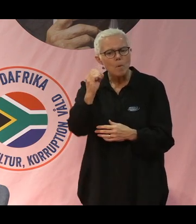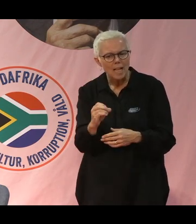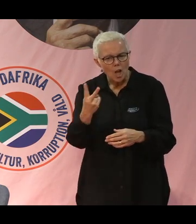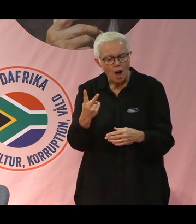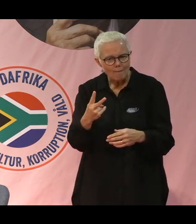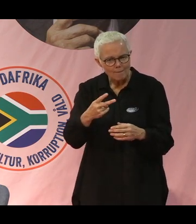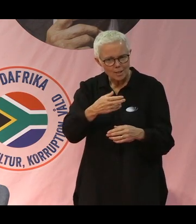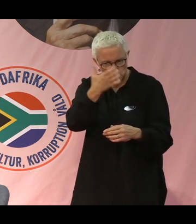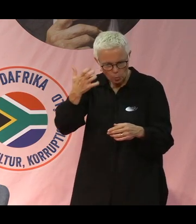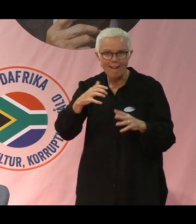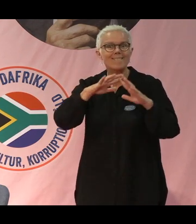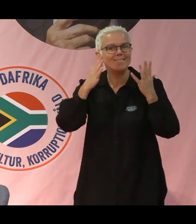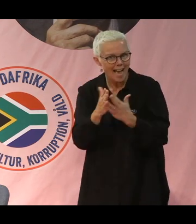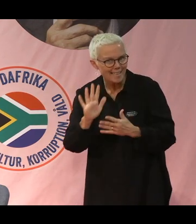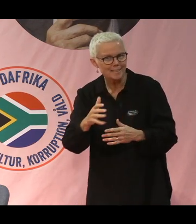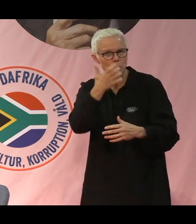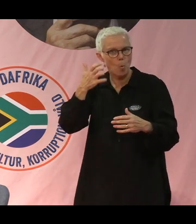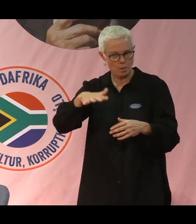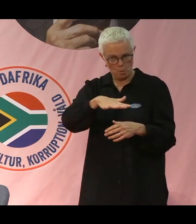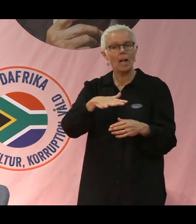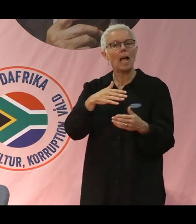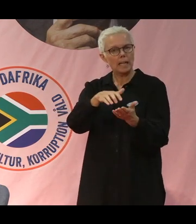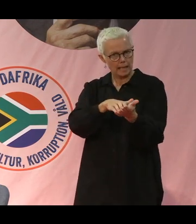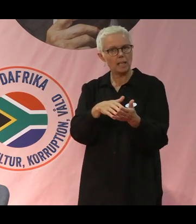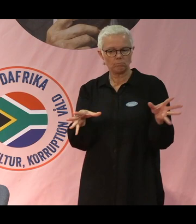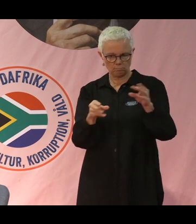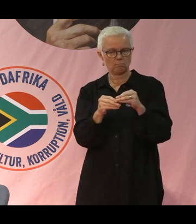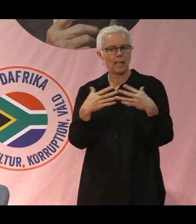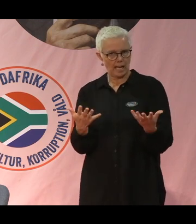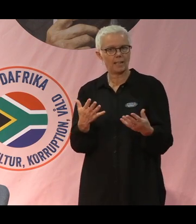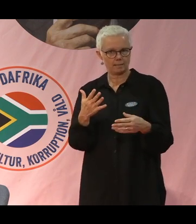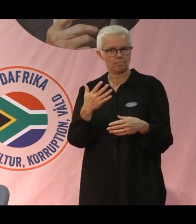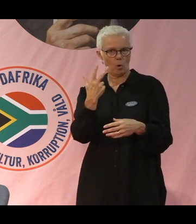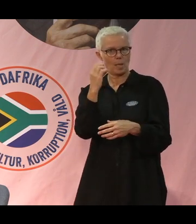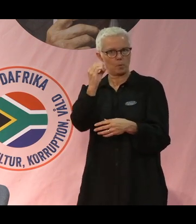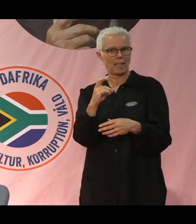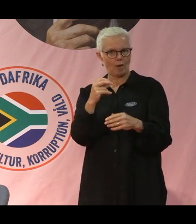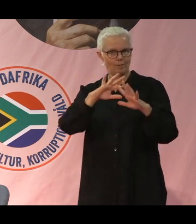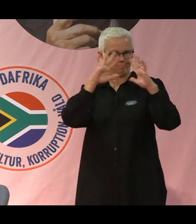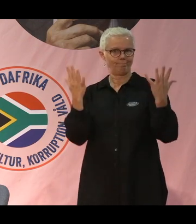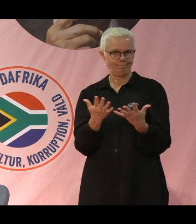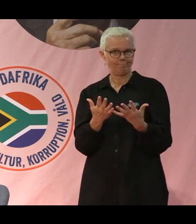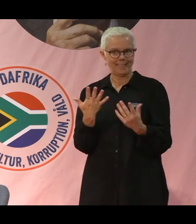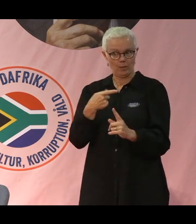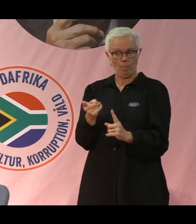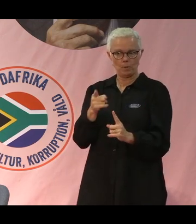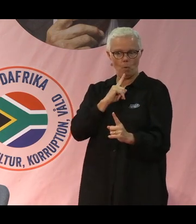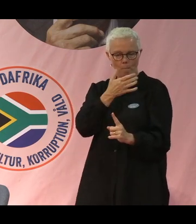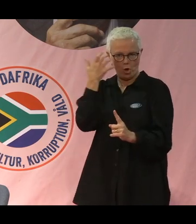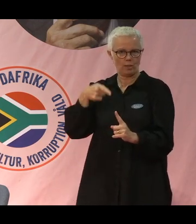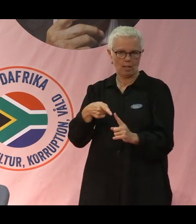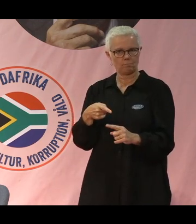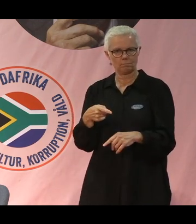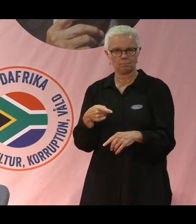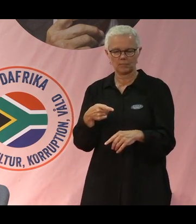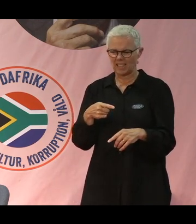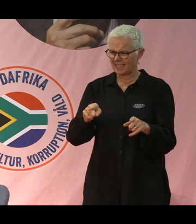jordbruk räknas ju som småskaliga. Alltså de som odlar på en yta mindre eller ungefär som en och en halv